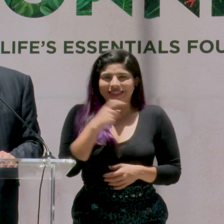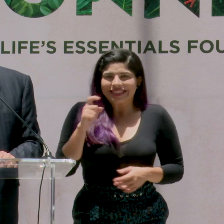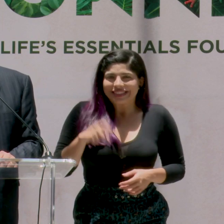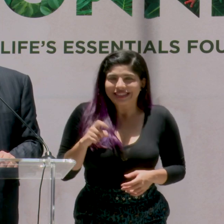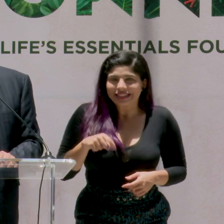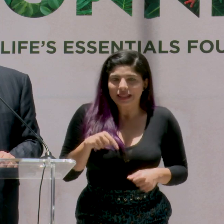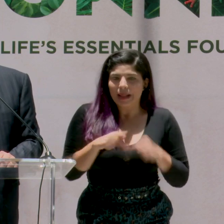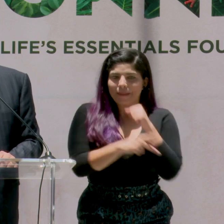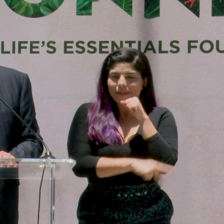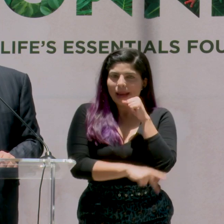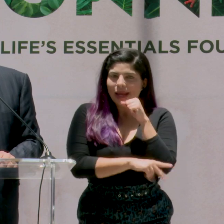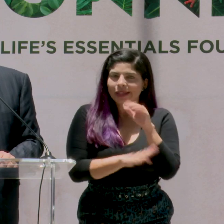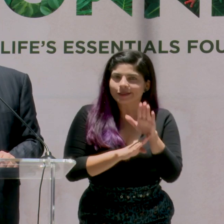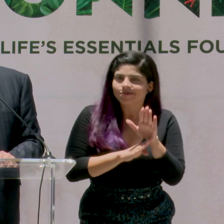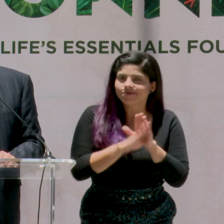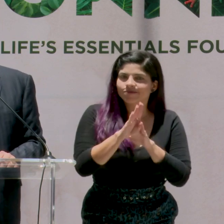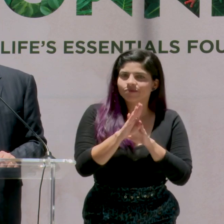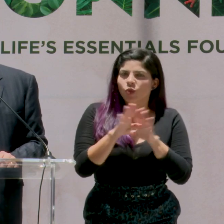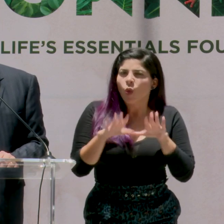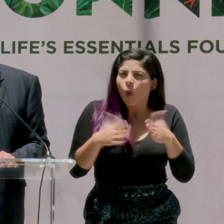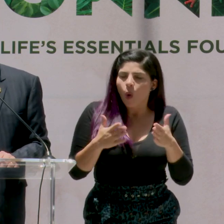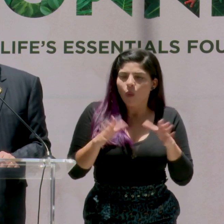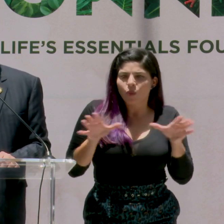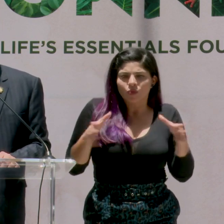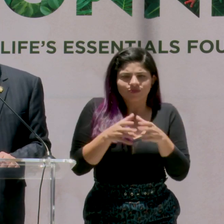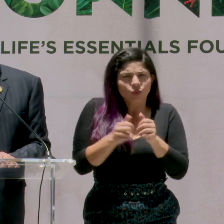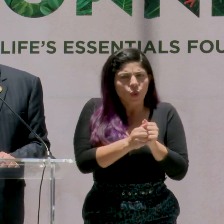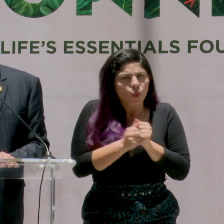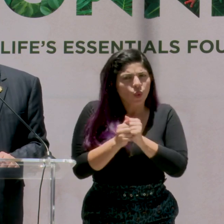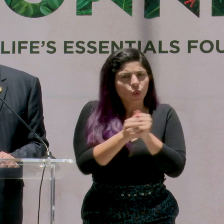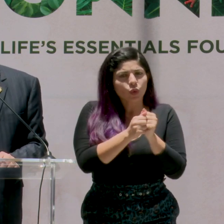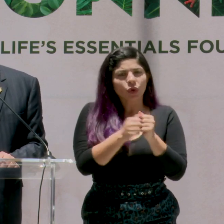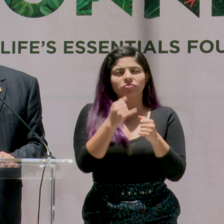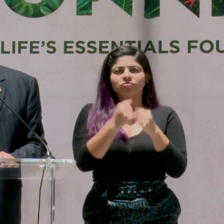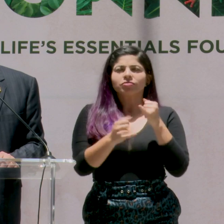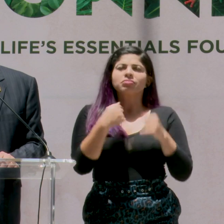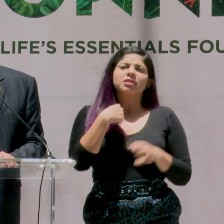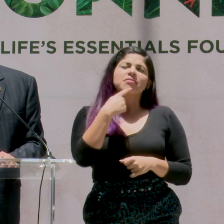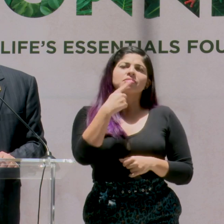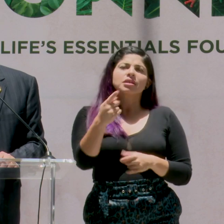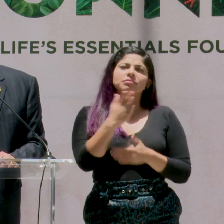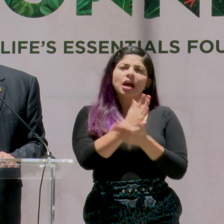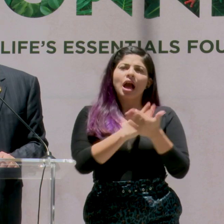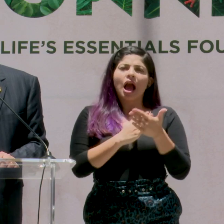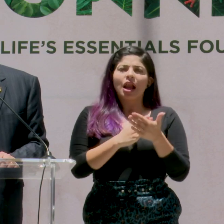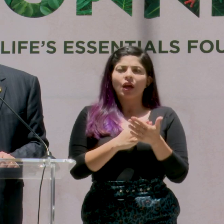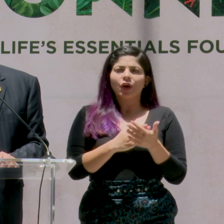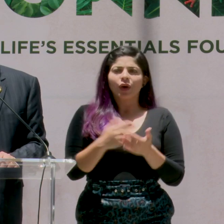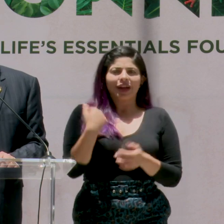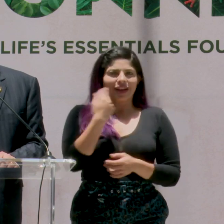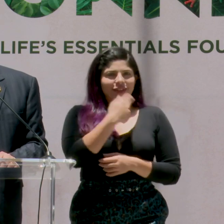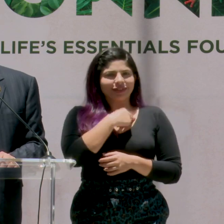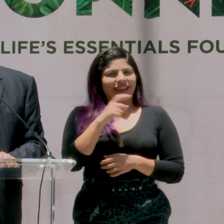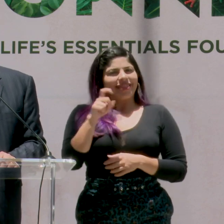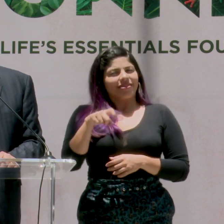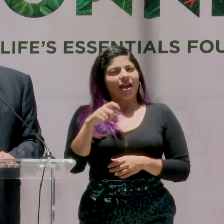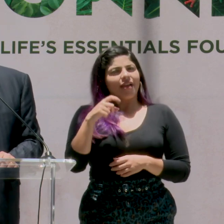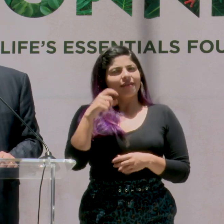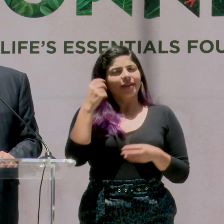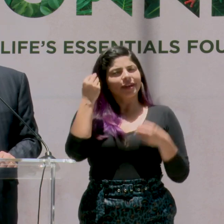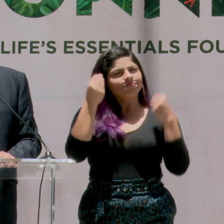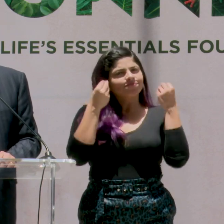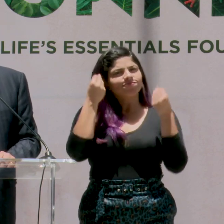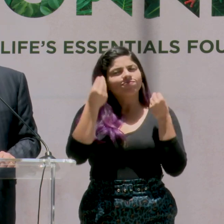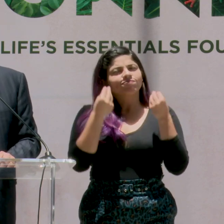sacar este país adelante todas juntas y juntos. Termino diciendo algo que deberíamos, creo yo, reflexionar.